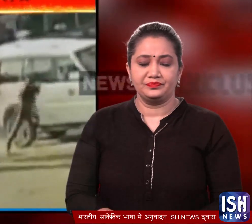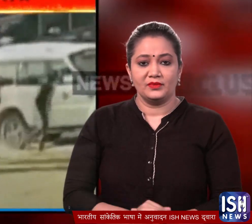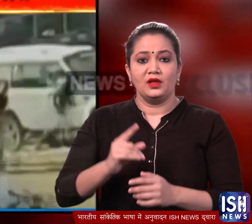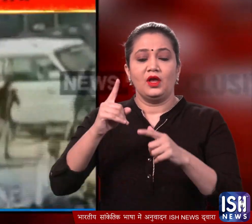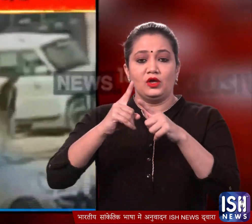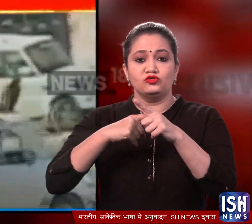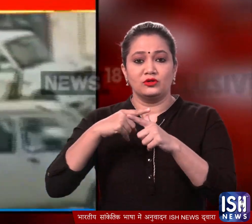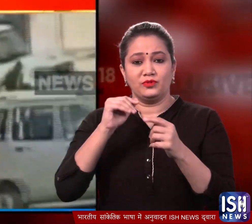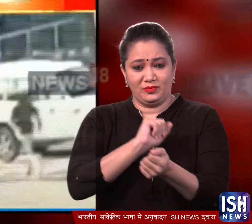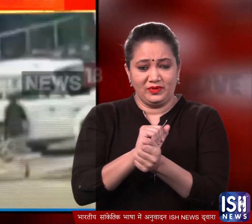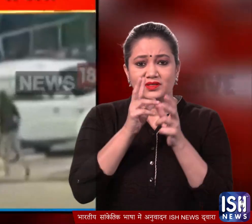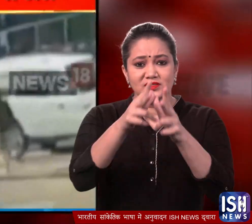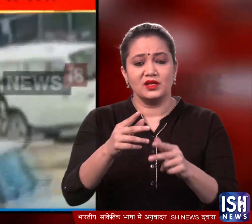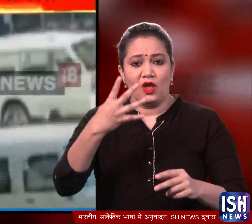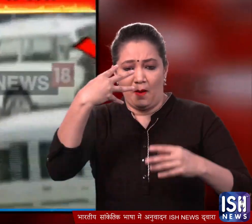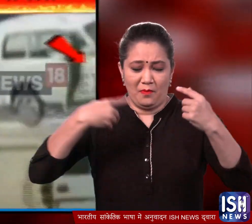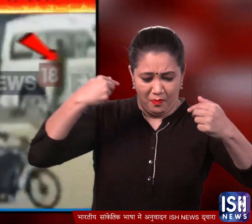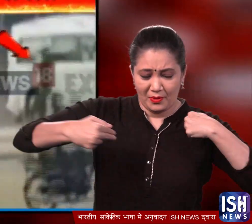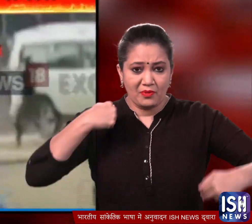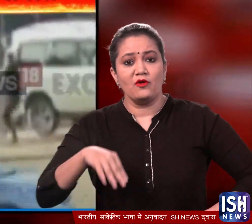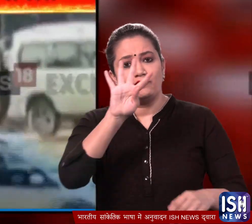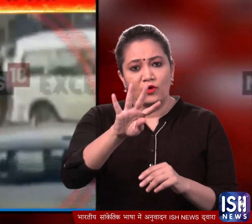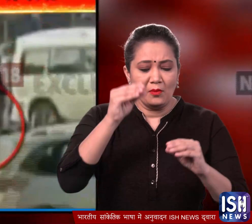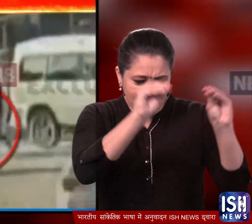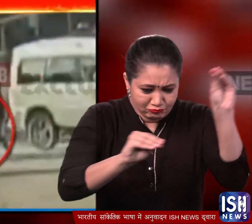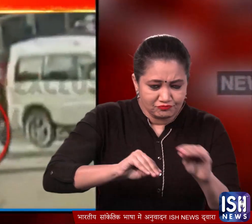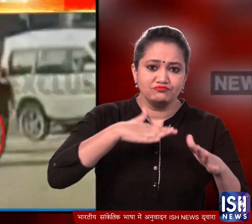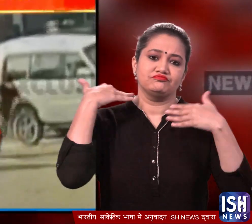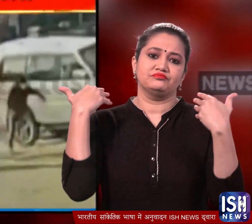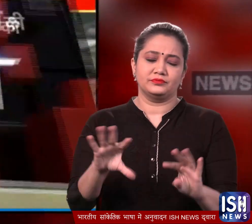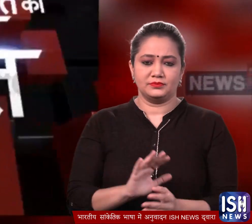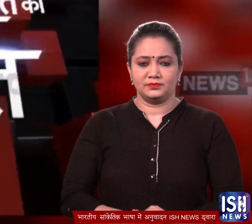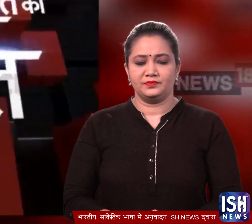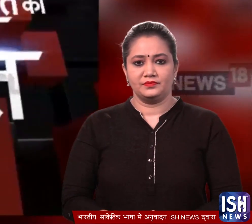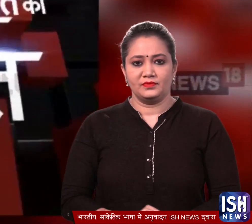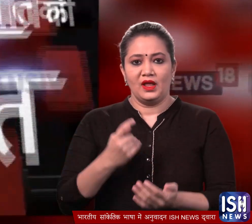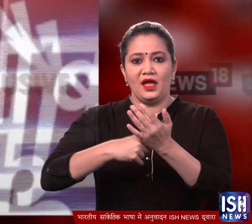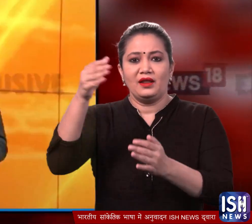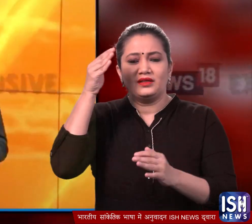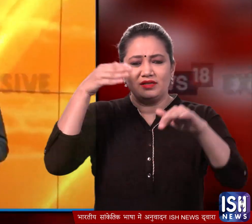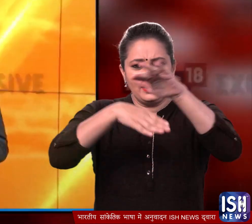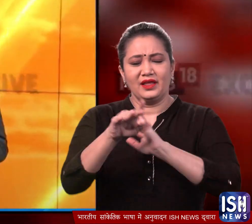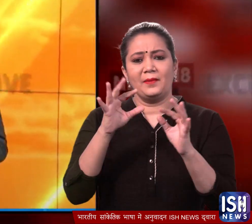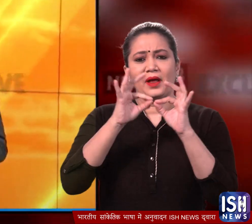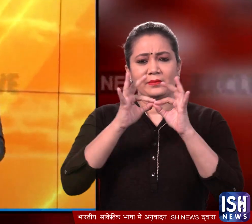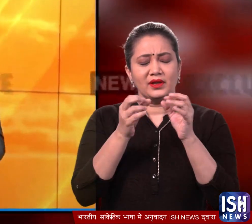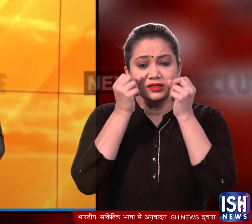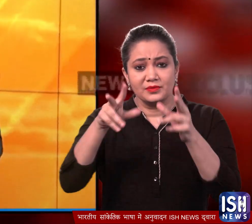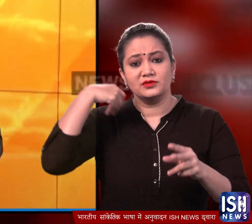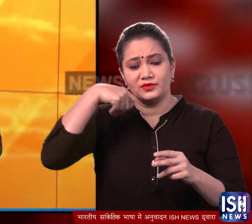उसमें पुलिस वाला उस कैदी को पकड़ सड़क पार करवाता आया। ज़रान उसने दम तोड़ दिया। राजिस्तान के बाड़ मेर से दिल धहला देने